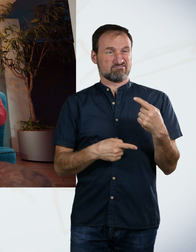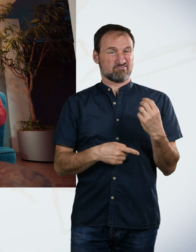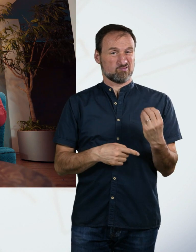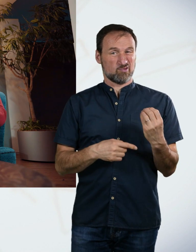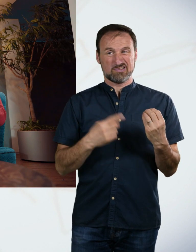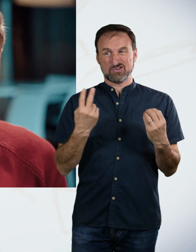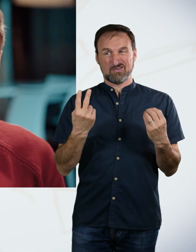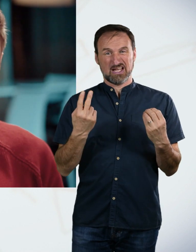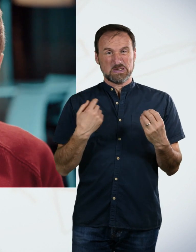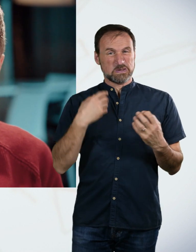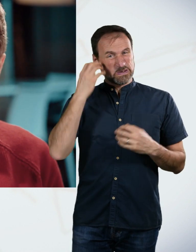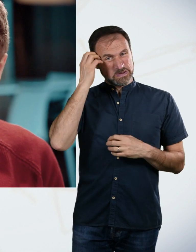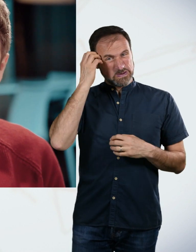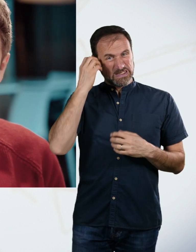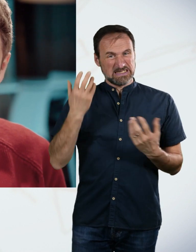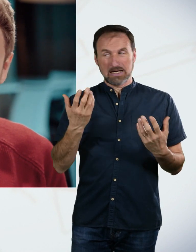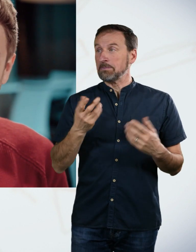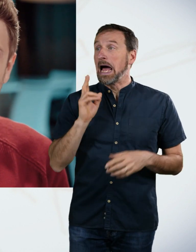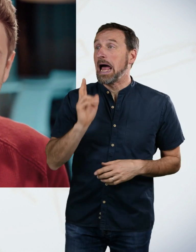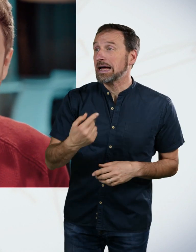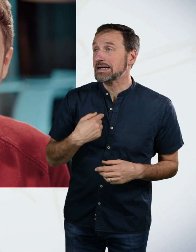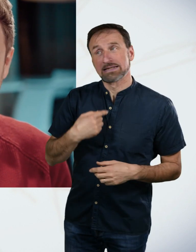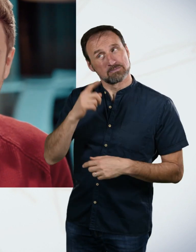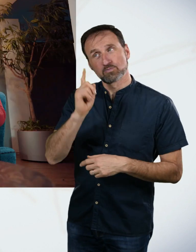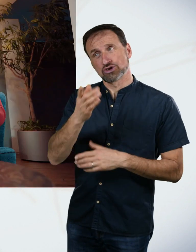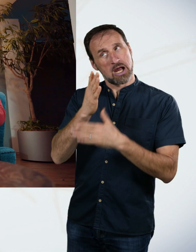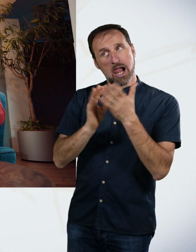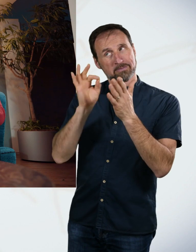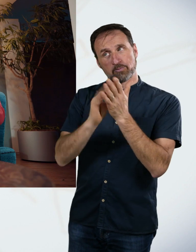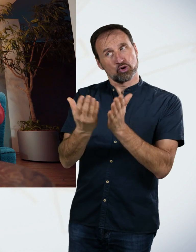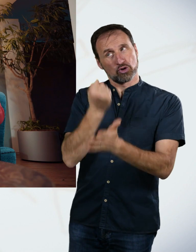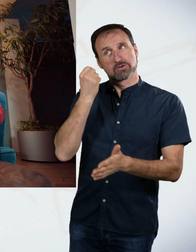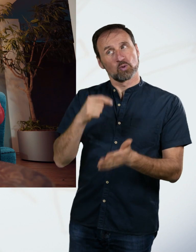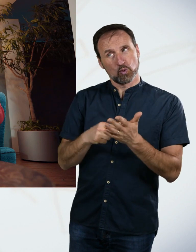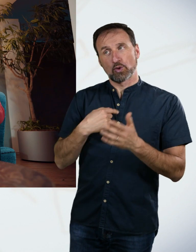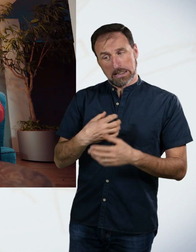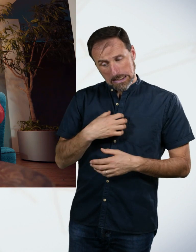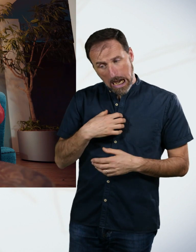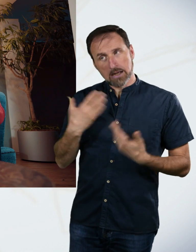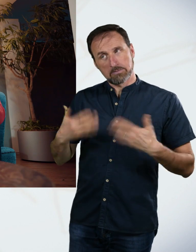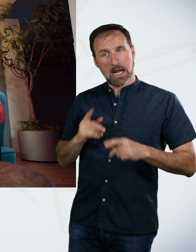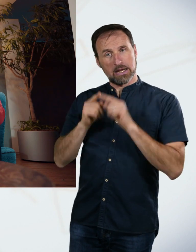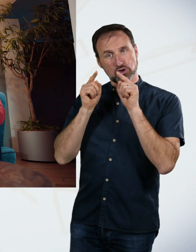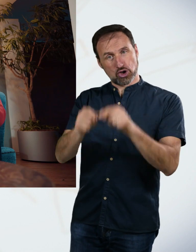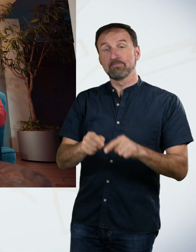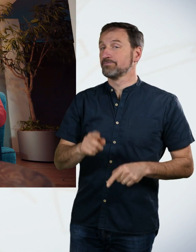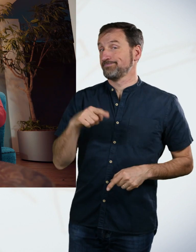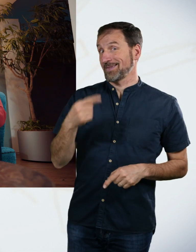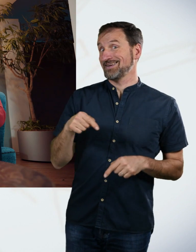eigentlich sollte ich schon so einen halben Punkt bekommen dafür, dass ich krank angetreten bin. Finde ich auch. Und dann wäre diese Folge ein Unentschieden, wenn die nächste Challenge